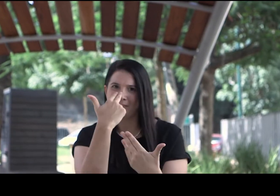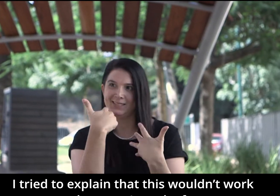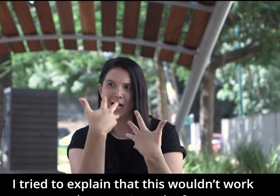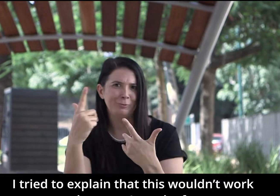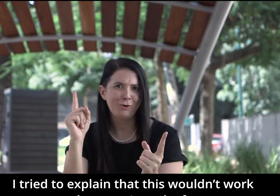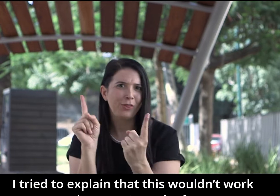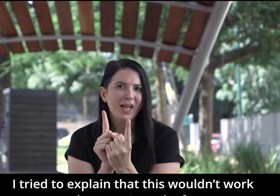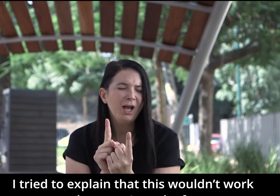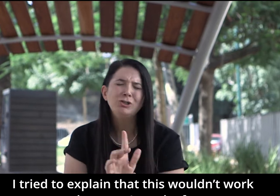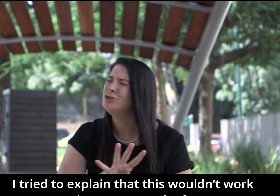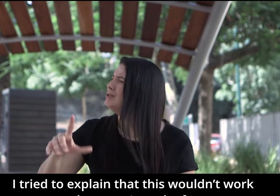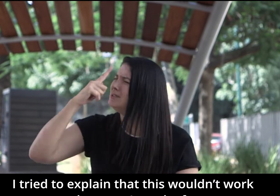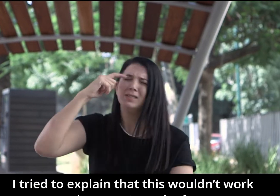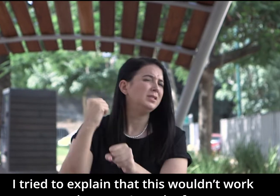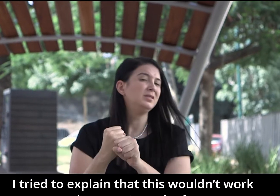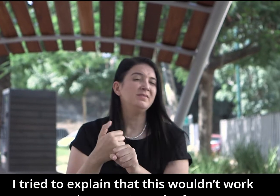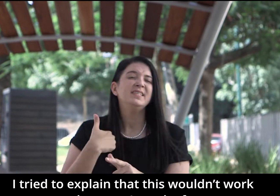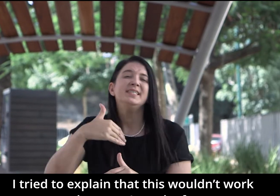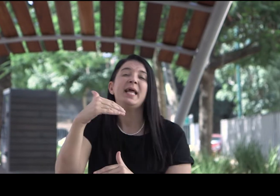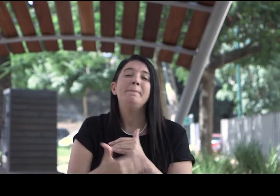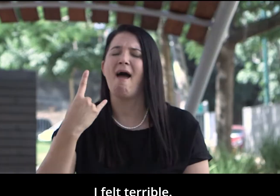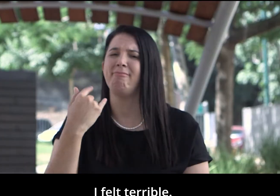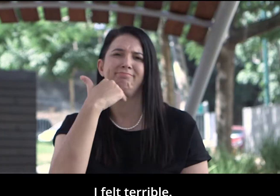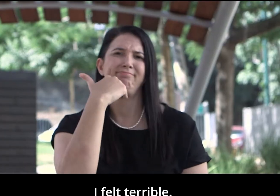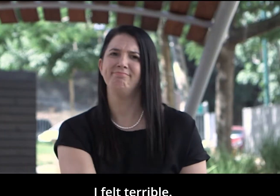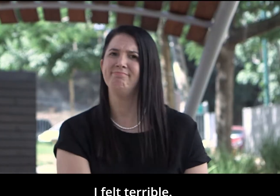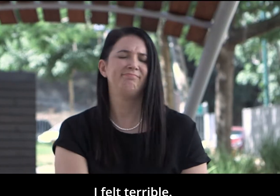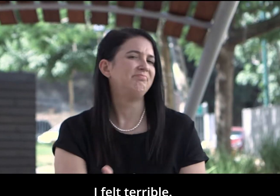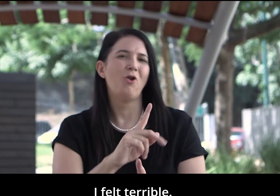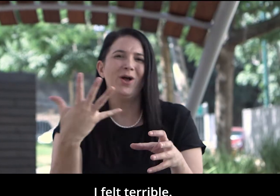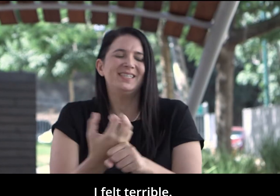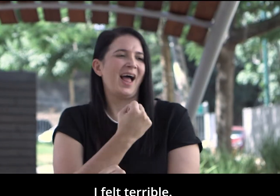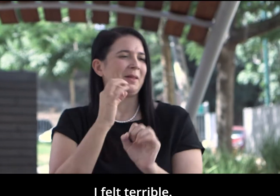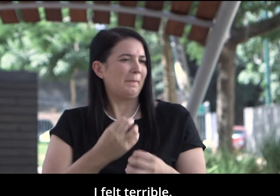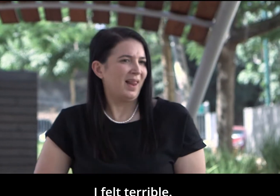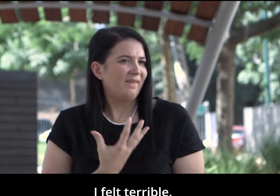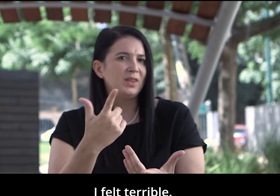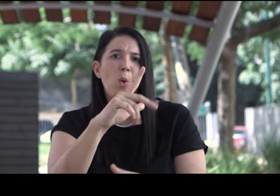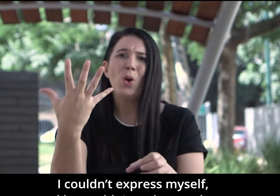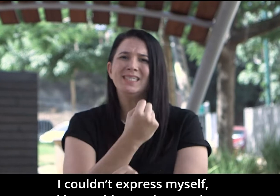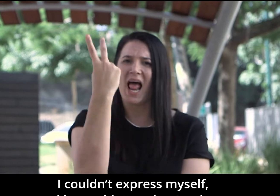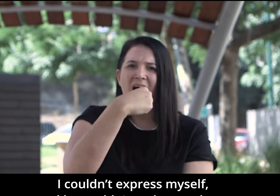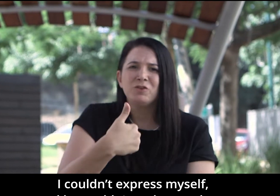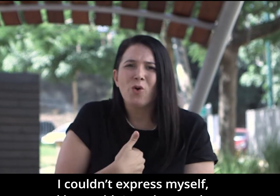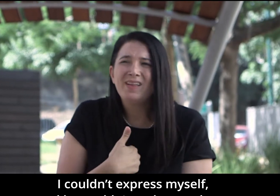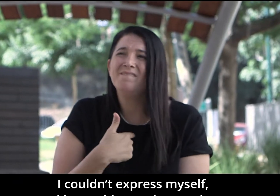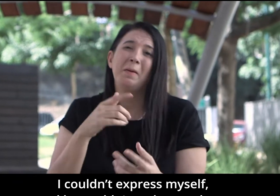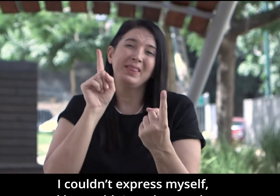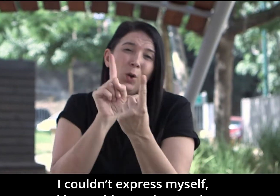אבל אני מנסה להסביר לו שזה לא נגיש כי אני חרשת הרגשתי נורא עם הסיטואציה לא צריכתי לבטא את עצמי הוא לא הבין אותי